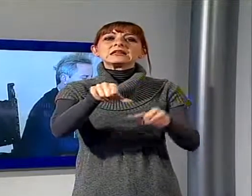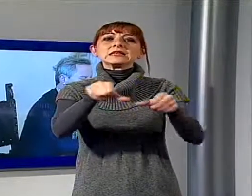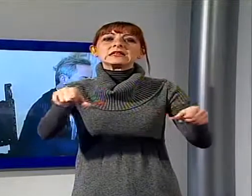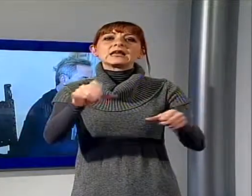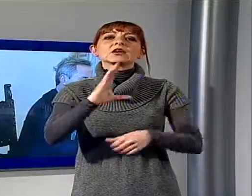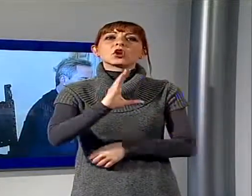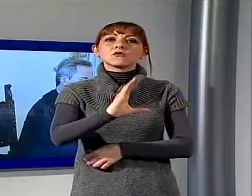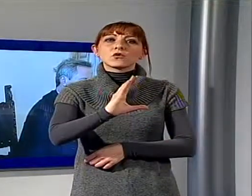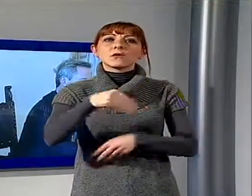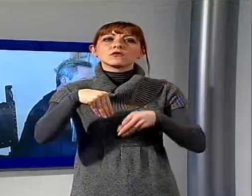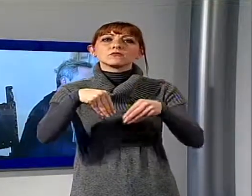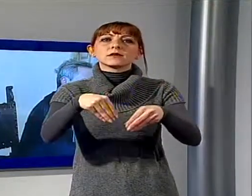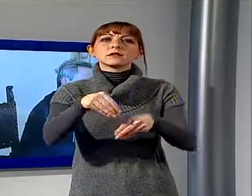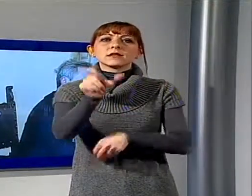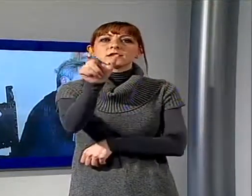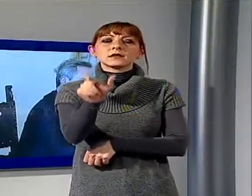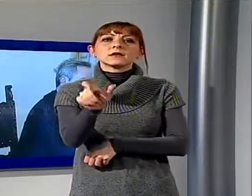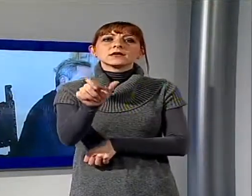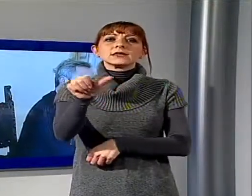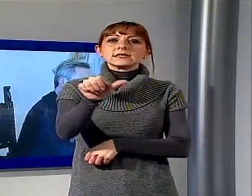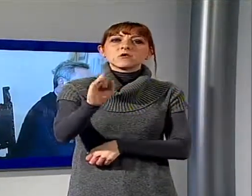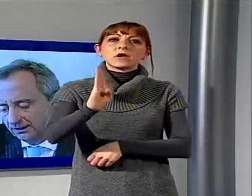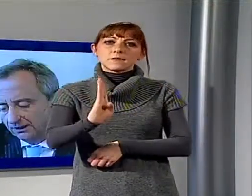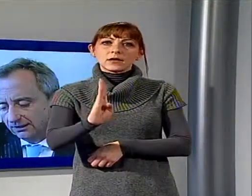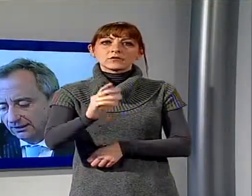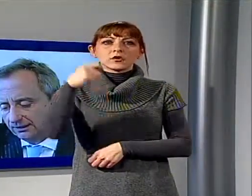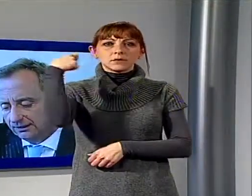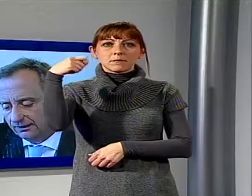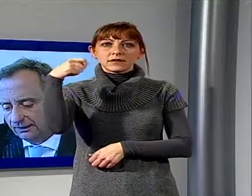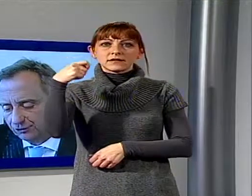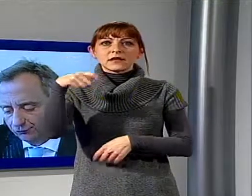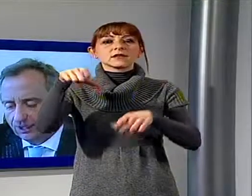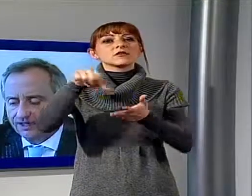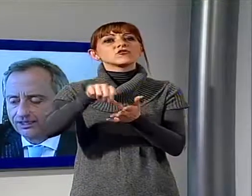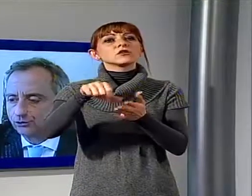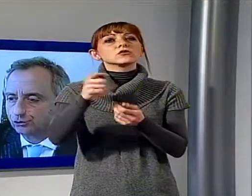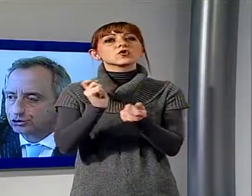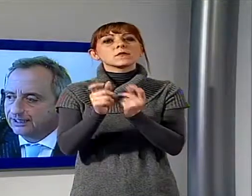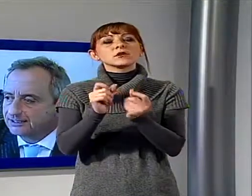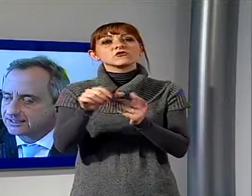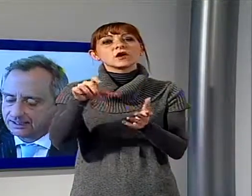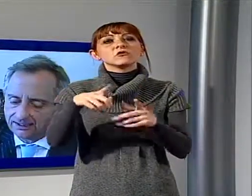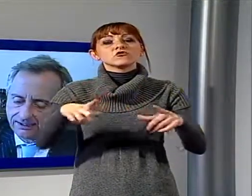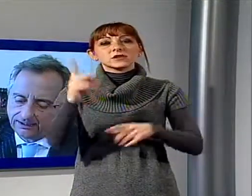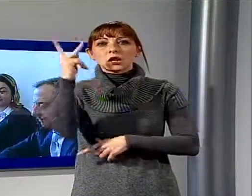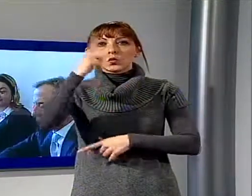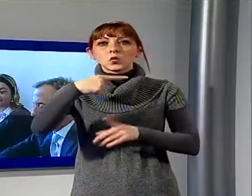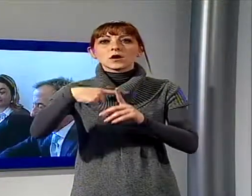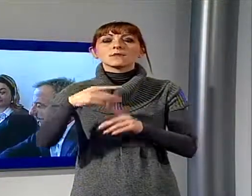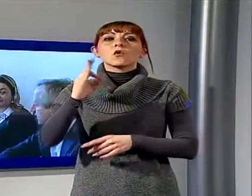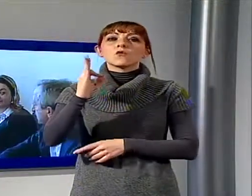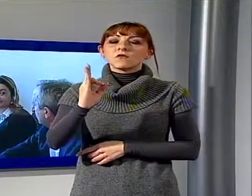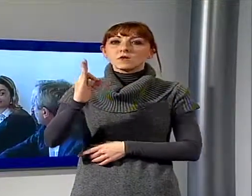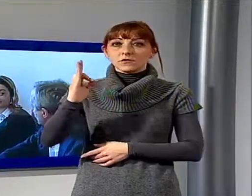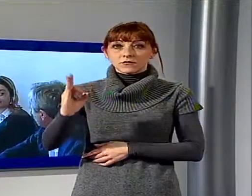la presenza di Simona Barzotti, presidente del centro commerciale Città di Lucca e da Fabio Frilli, direttore generale del Banco di